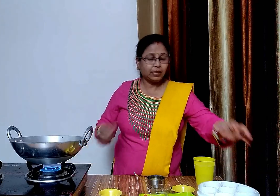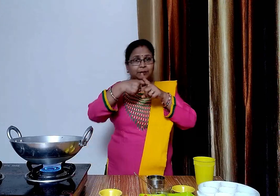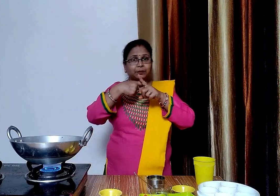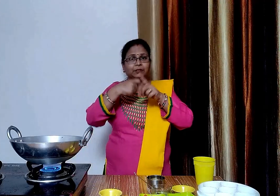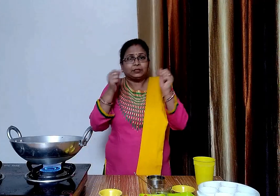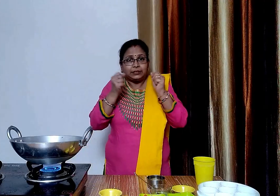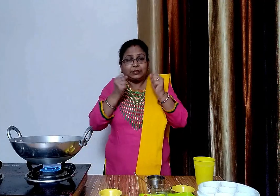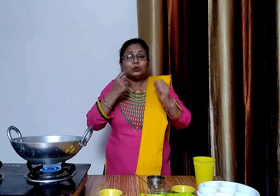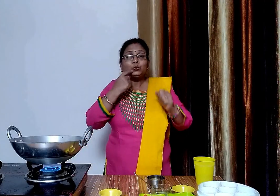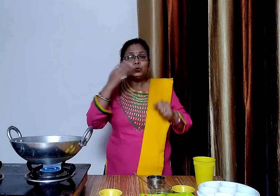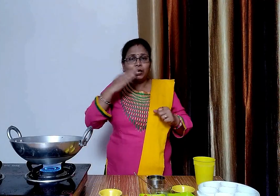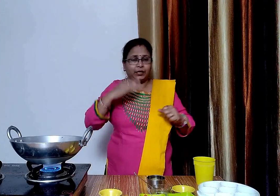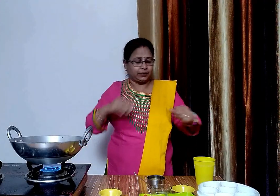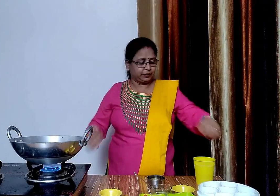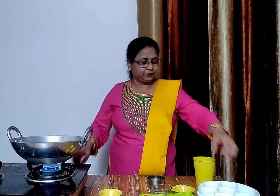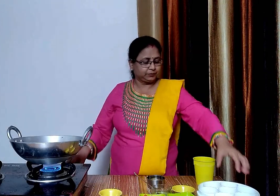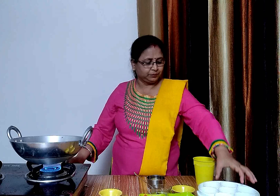आदी चमस कश्मीदी लाल मेर्च